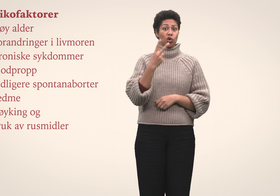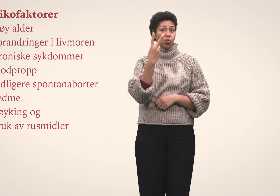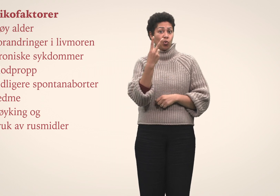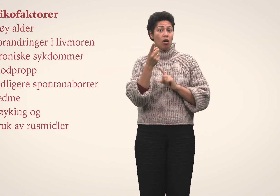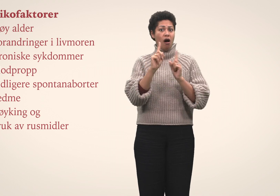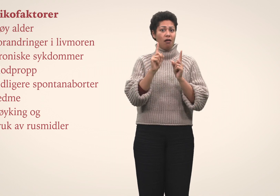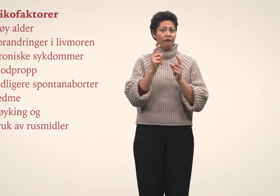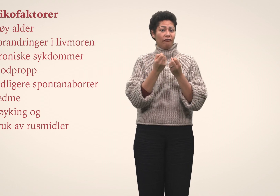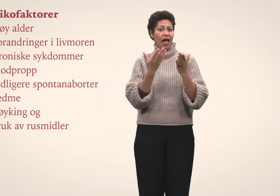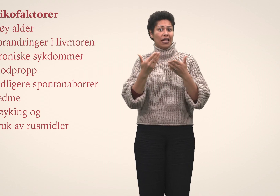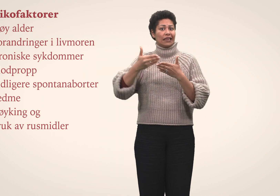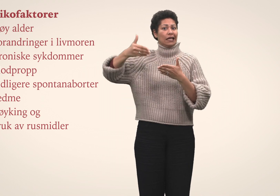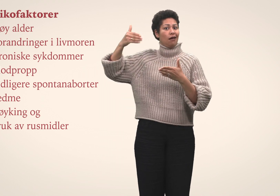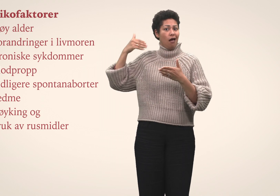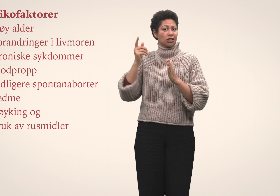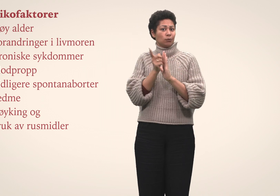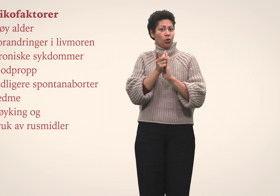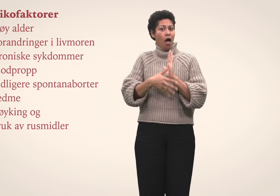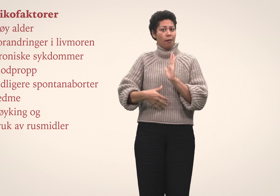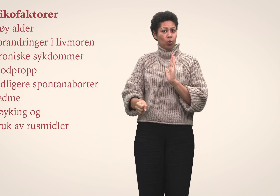To eller flere tidligere spontanaborter.